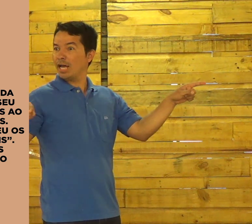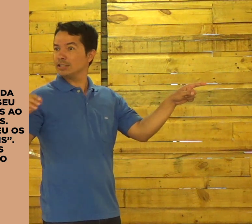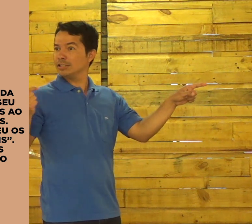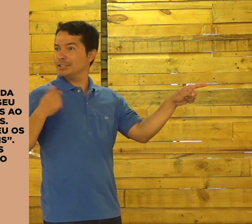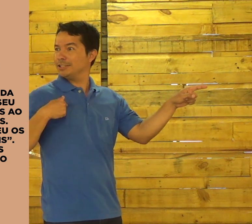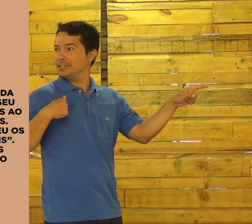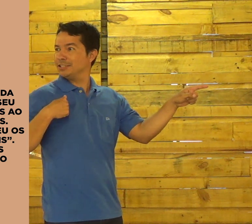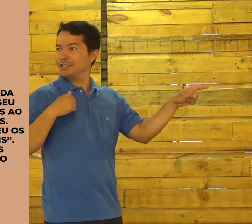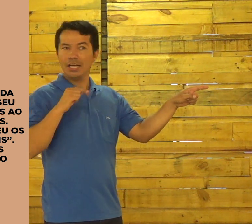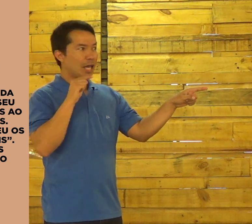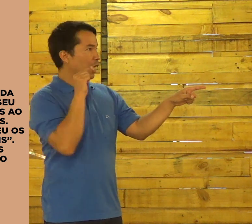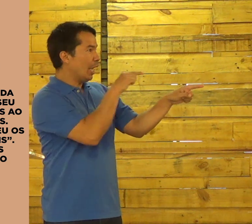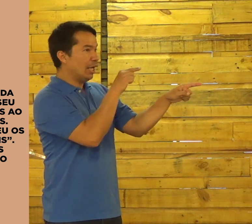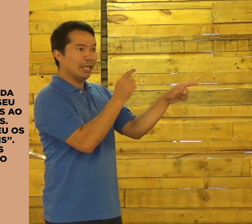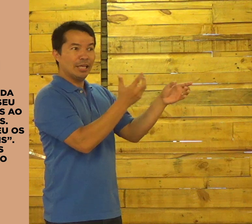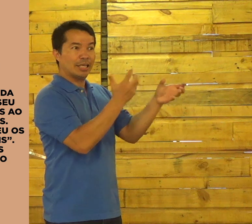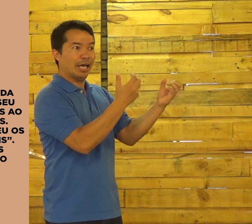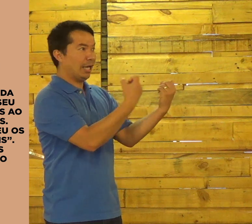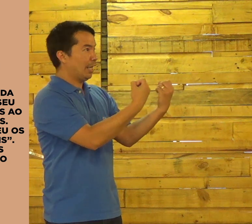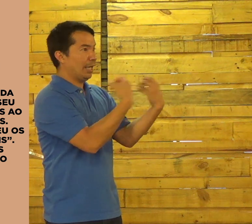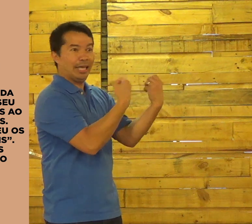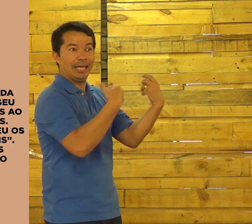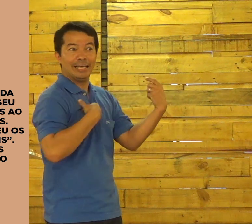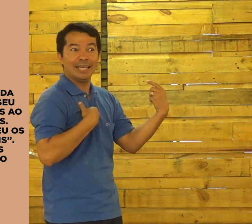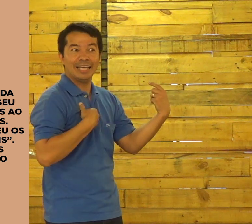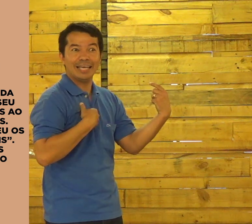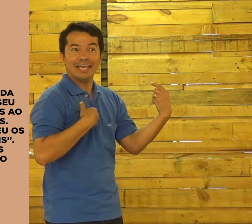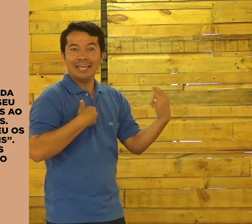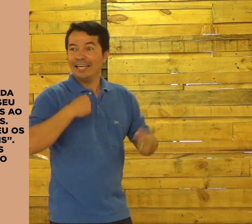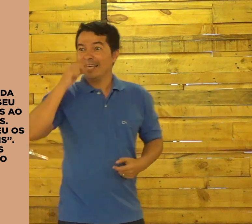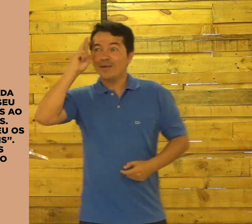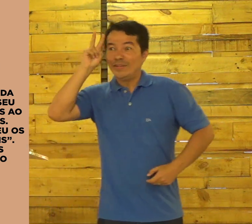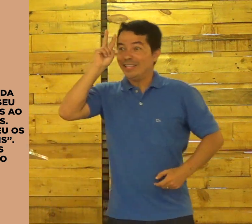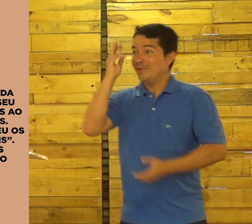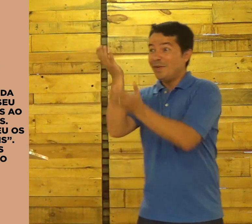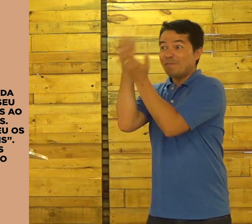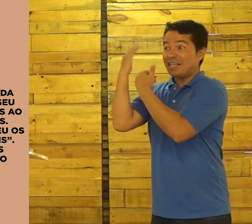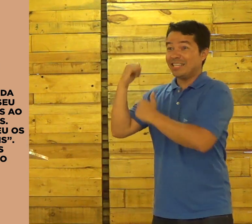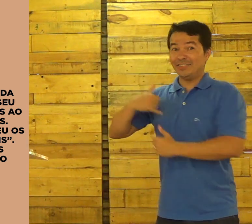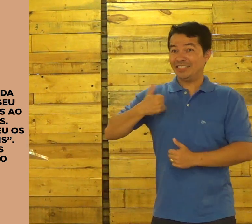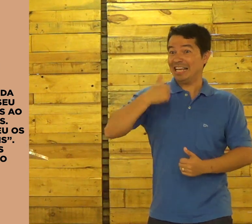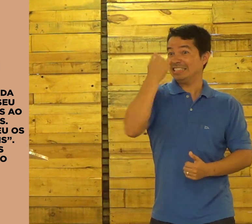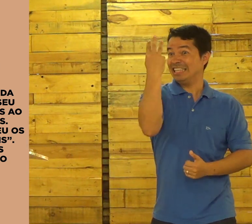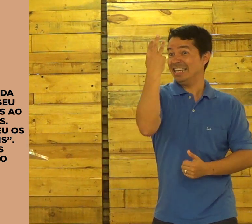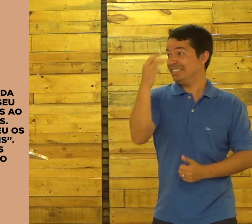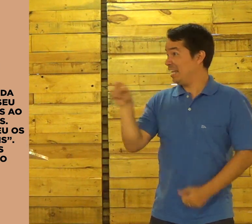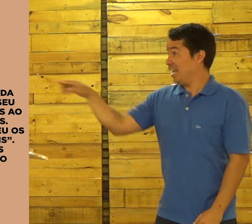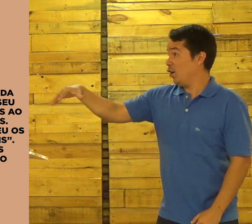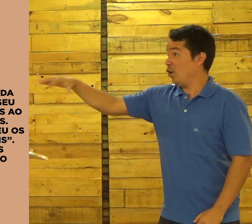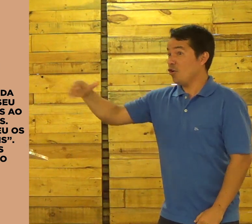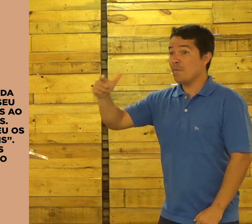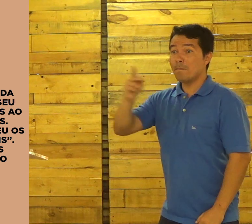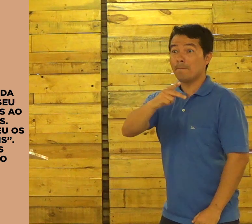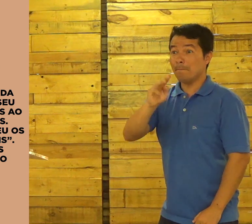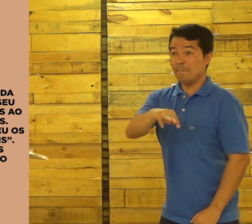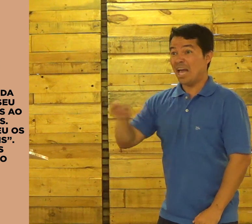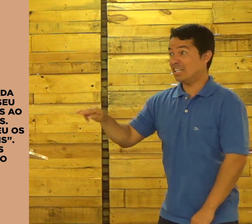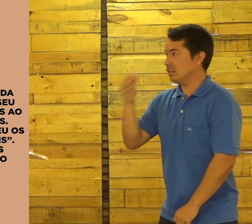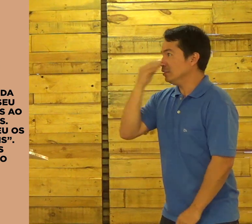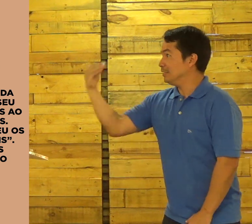a gente o siga. Ele quer ser o nosso resto. Ele nos ensina. No passado, quando nós fizemos a